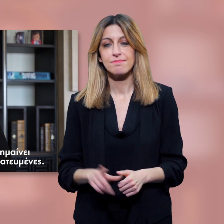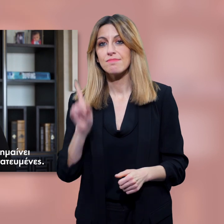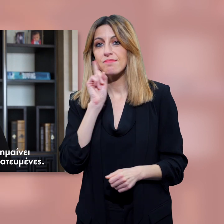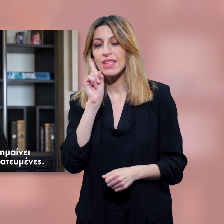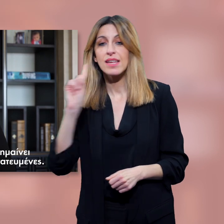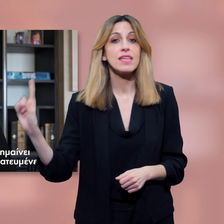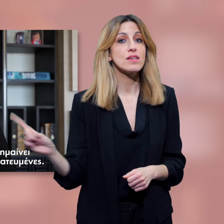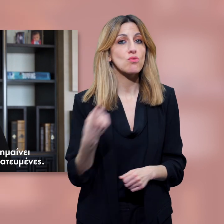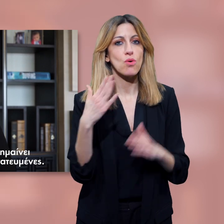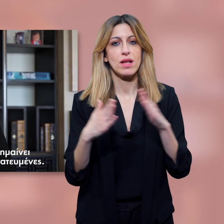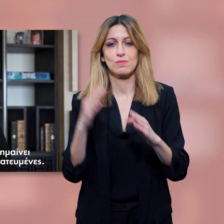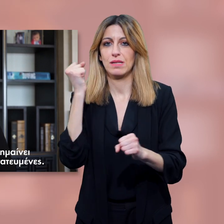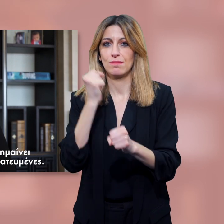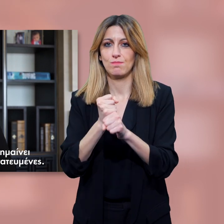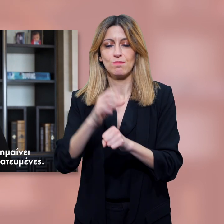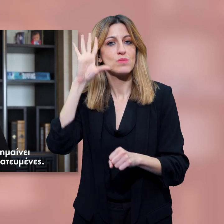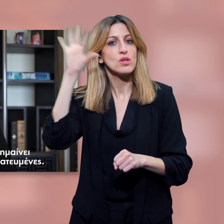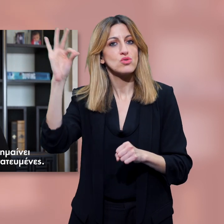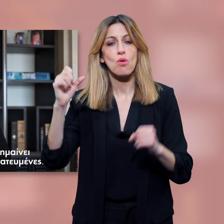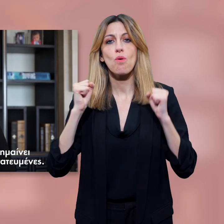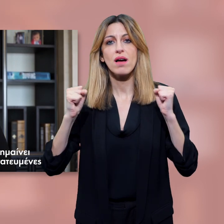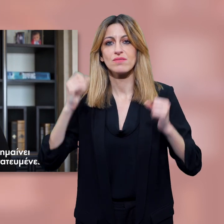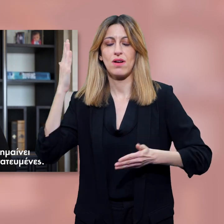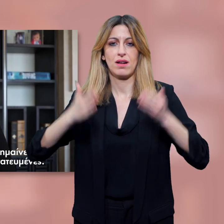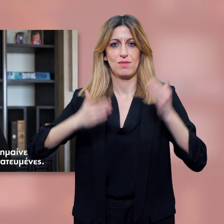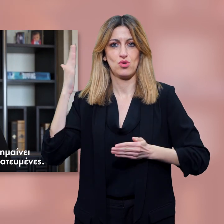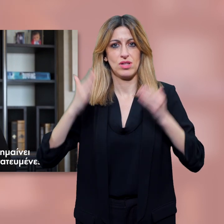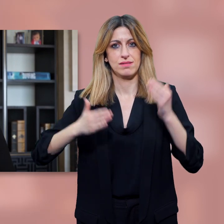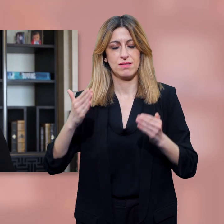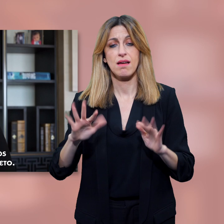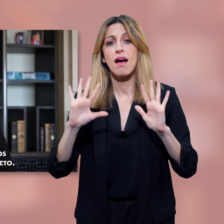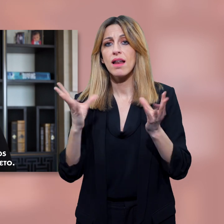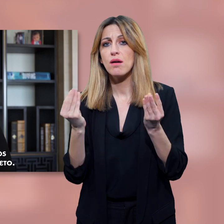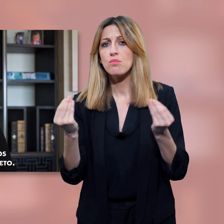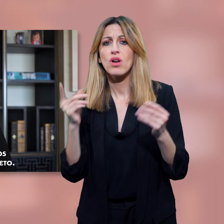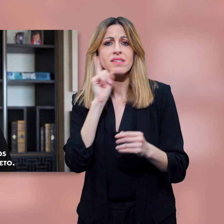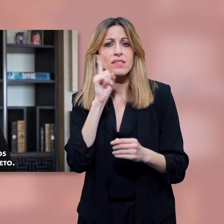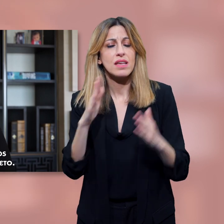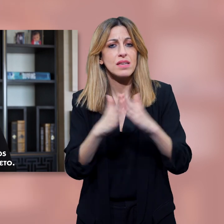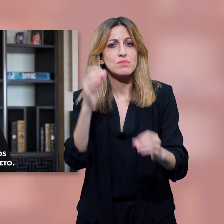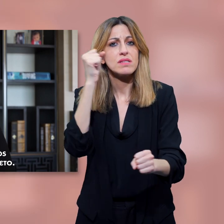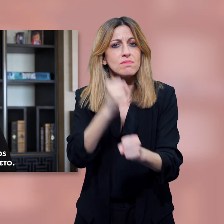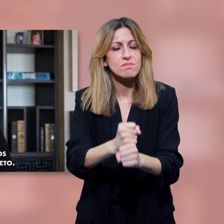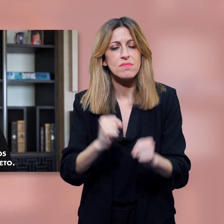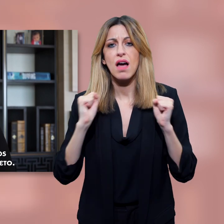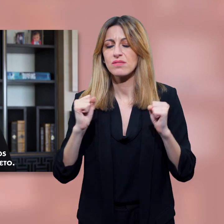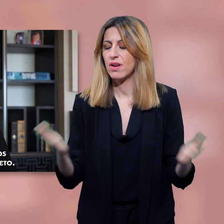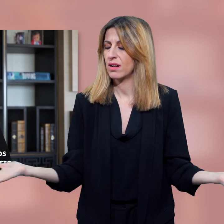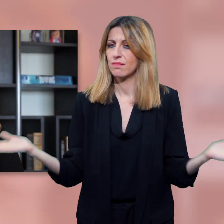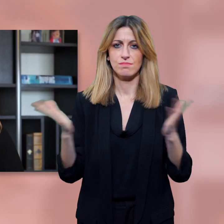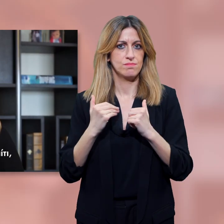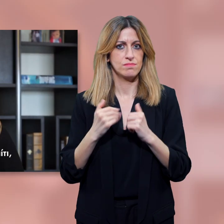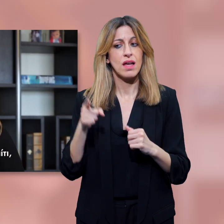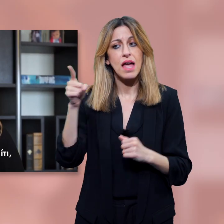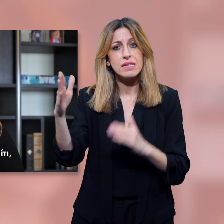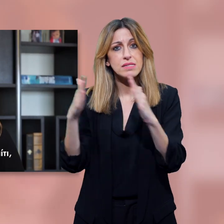Μένουμε σπίτι θα έπρεπε να σημαίνει πως μένουμε ασφαλείς και προστατευμένες. Για πολλές γυναίκες όμως σημαίνει ακριβώς το αντίθετο.